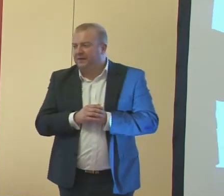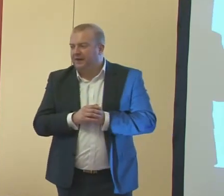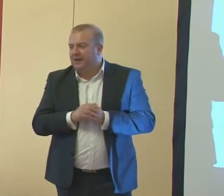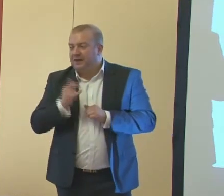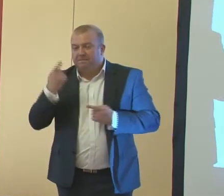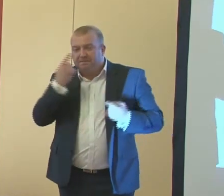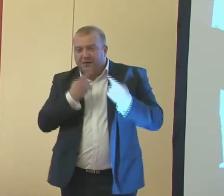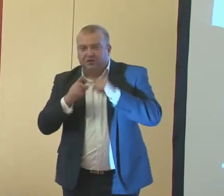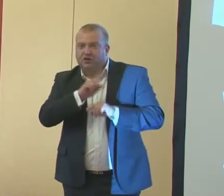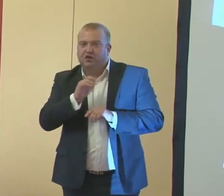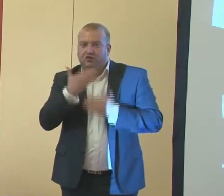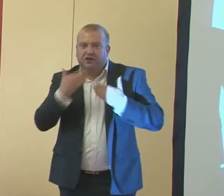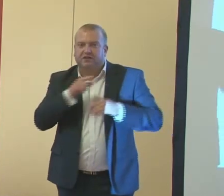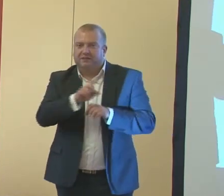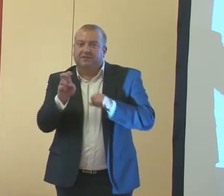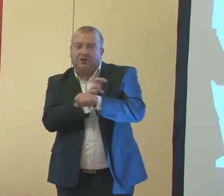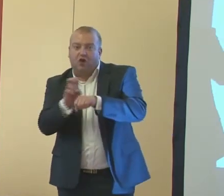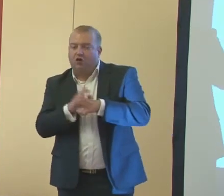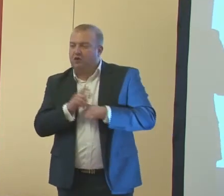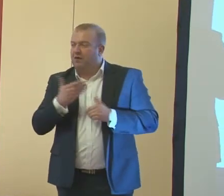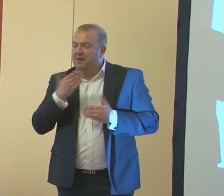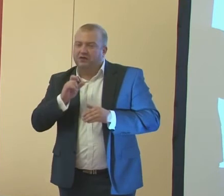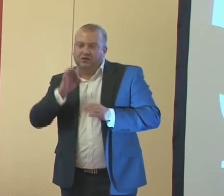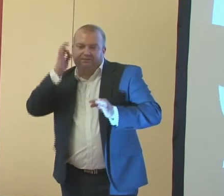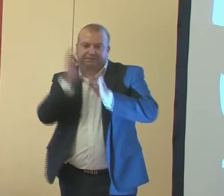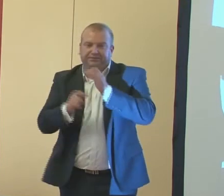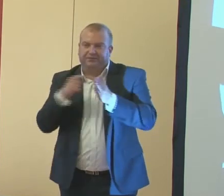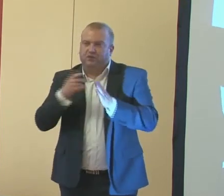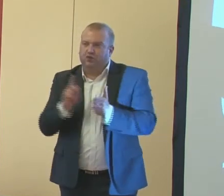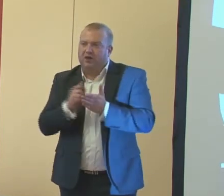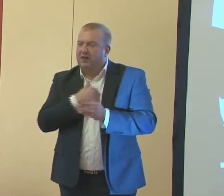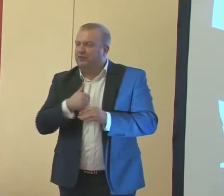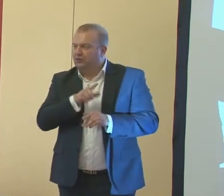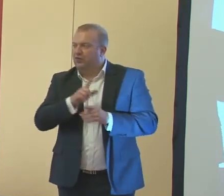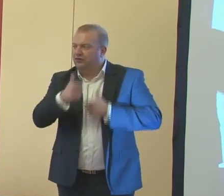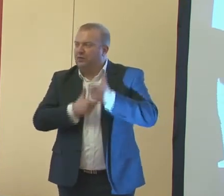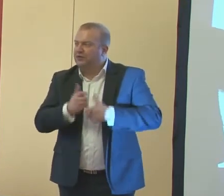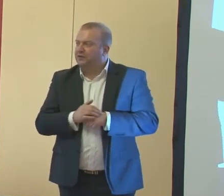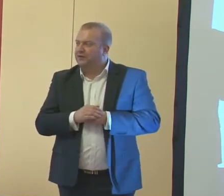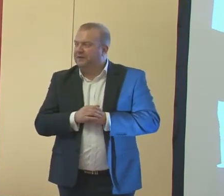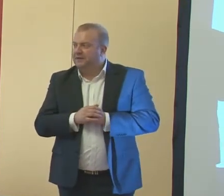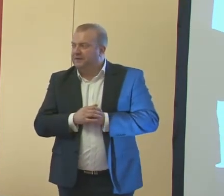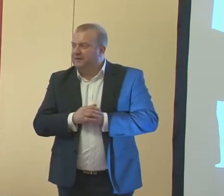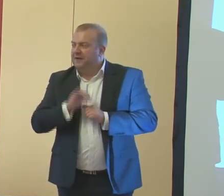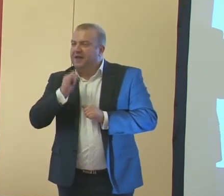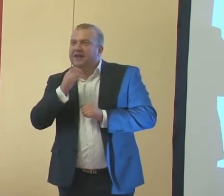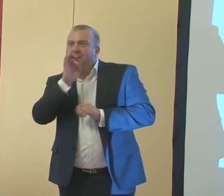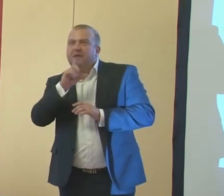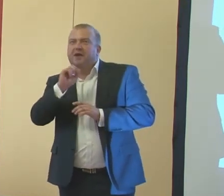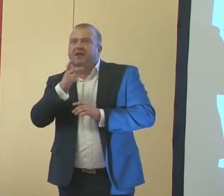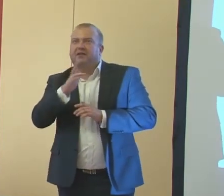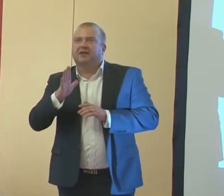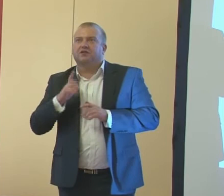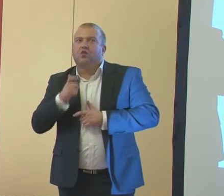I myślę, że dzięki tym technologiom właśnie bardzo skutecznie udaje nam się to zrobić. Jakie dobre praktyki